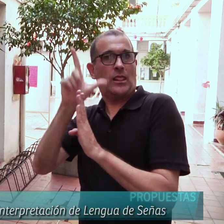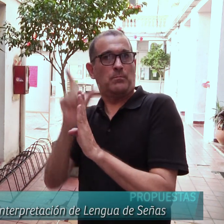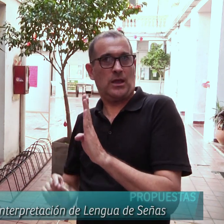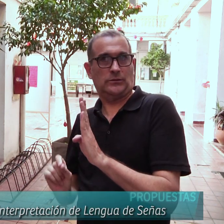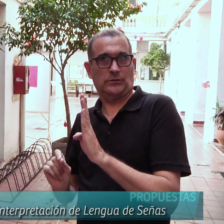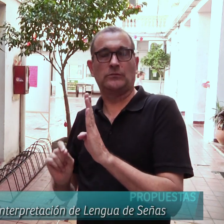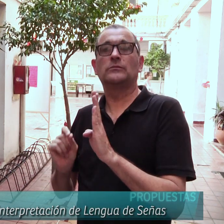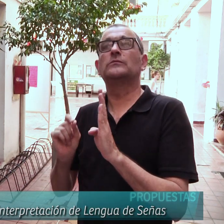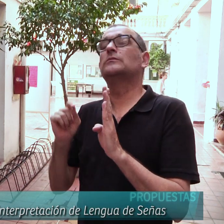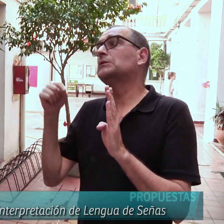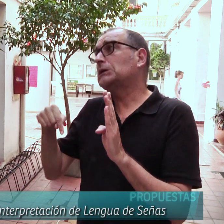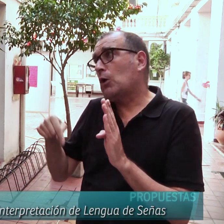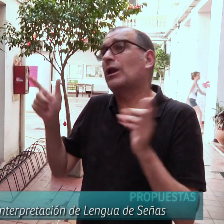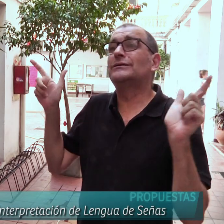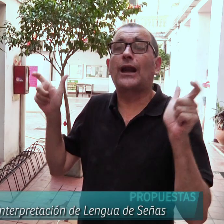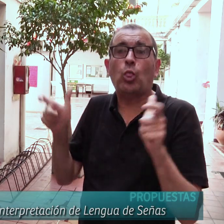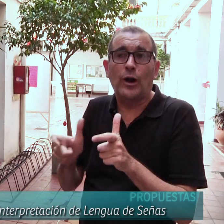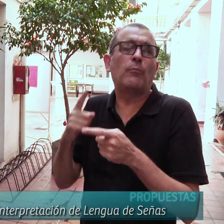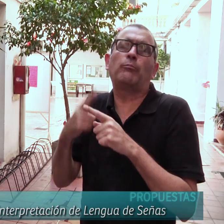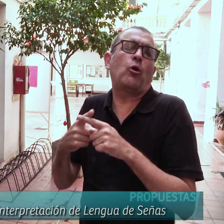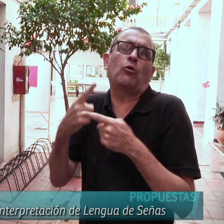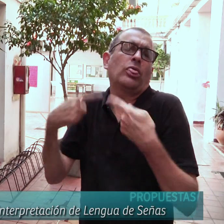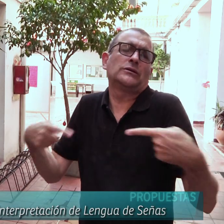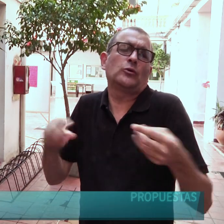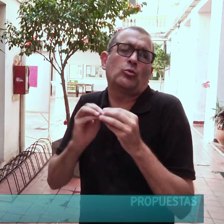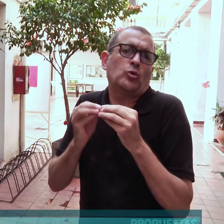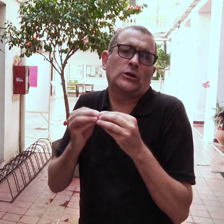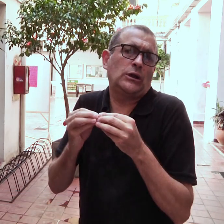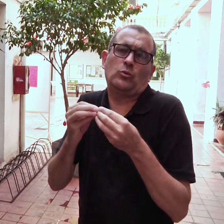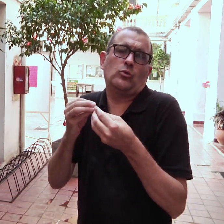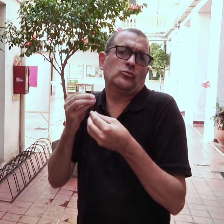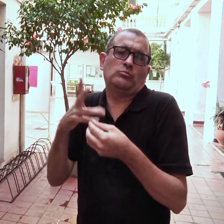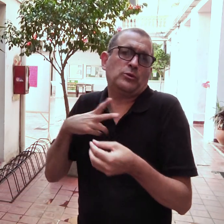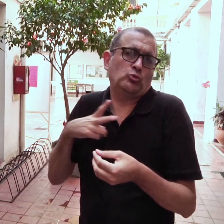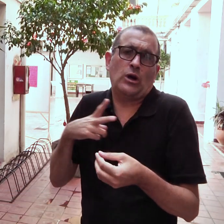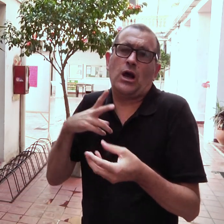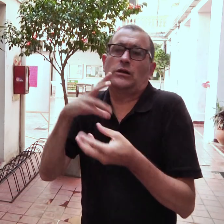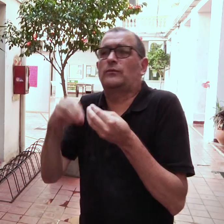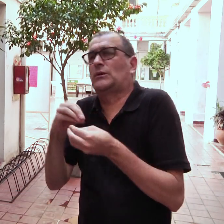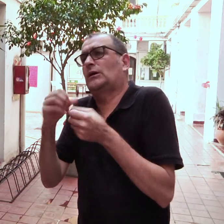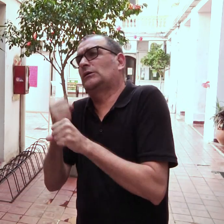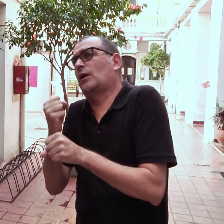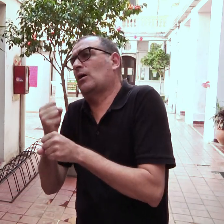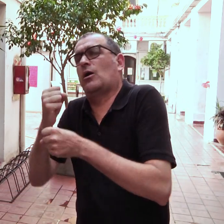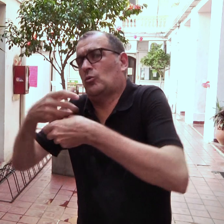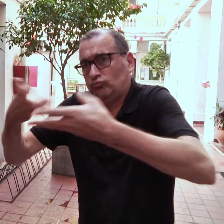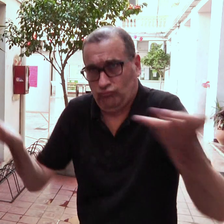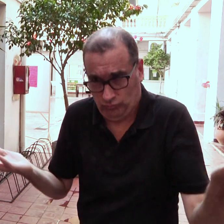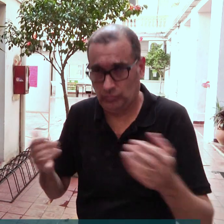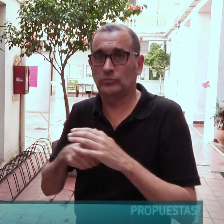Casi la mitad del país. Y ahora se redujo por distintos motivos, por motivos personales, familiares,